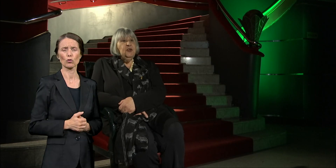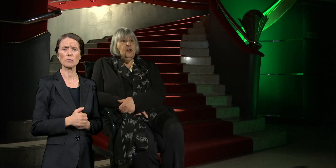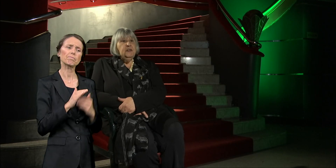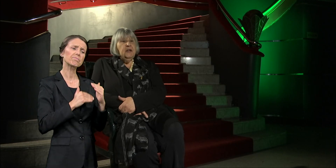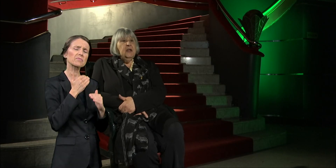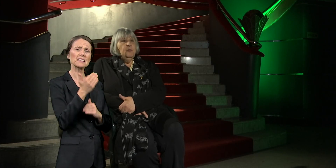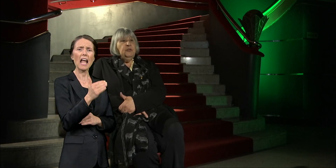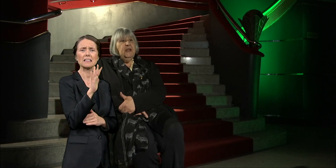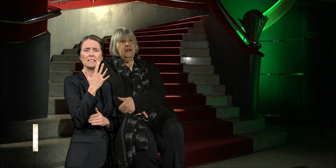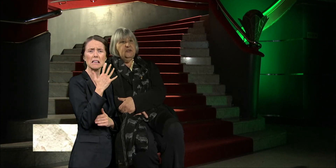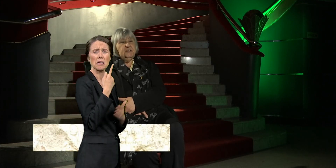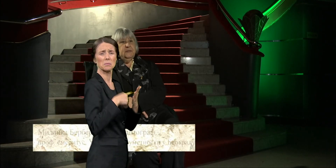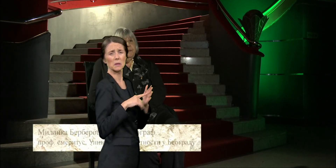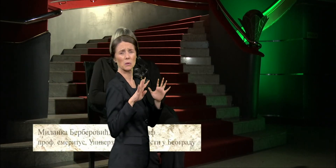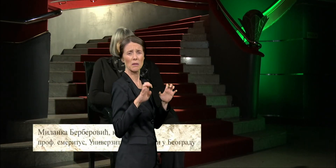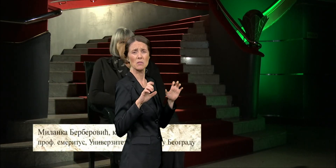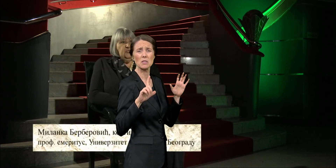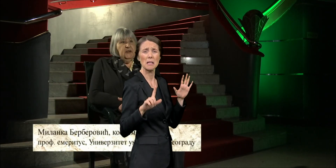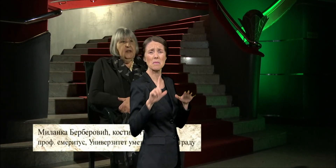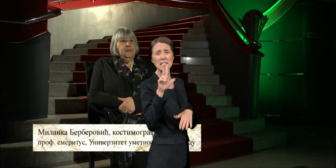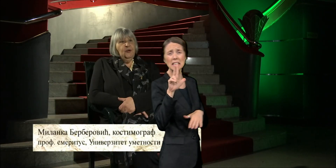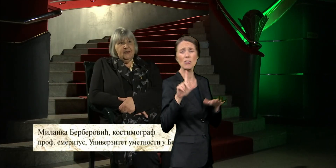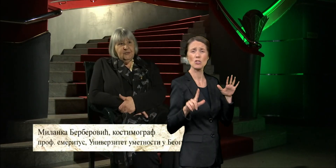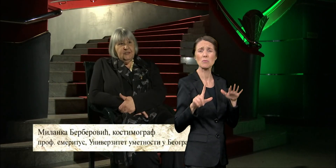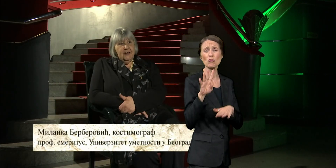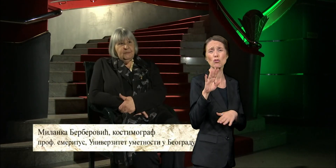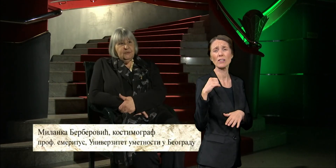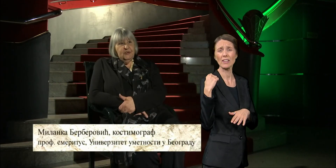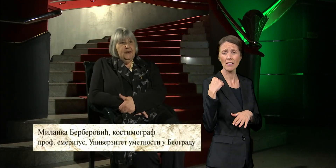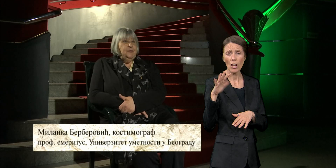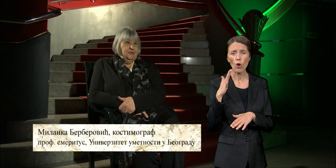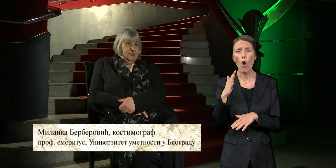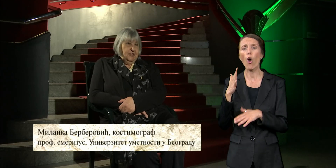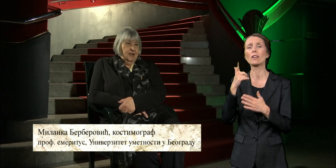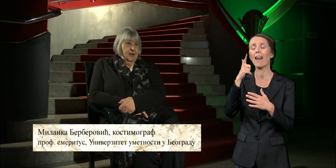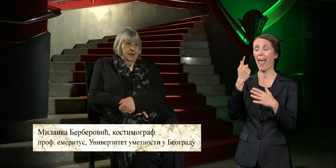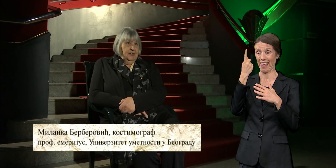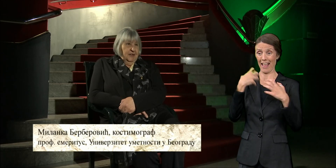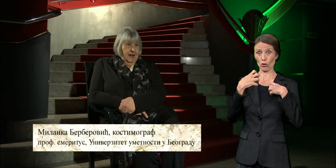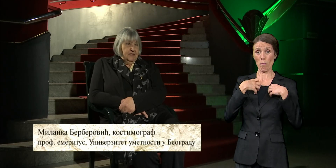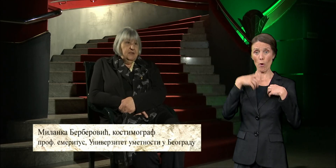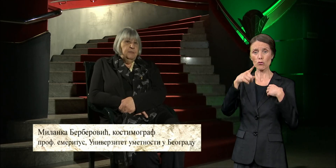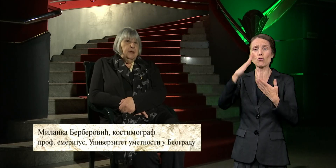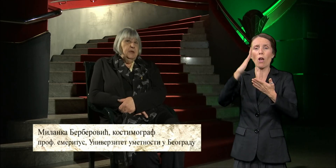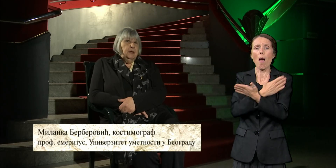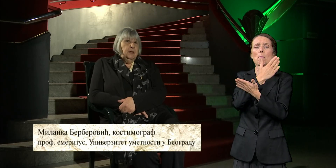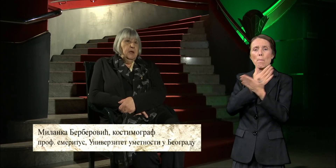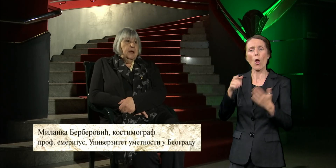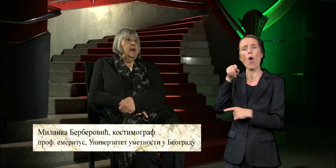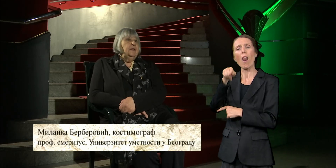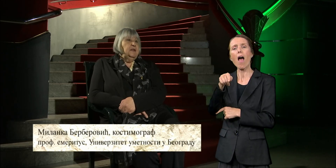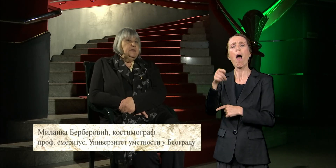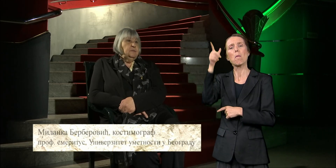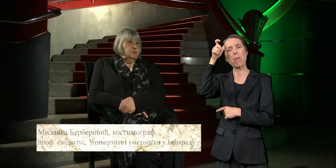četvrte godine, podelilo se pozorište na Beogradsko-Dramsko i na pozorište na Terazijama i